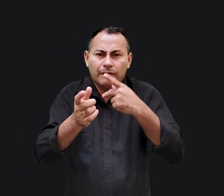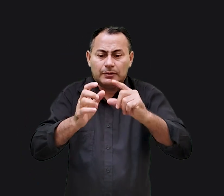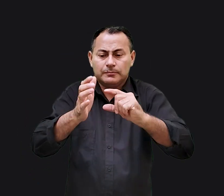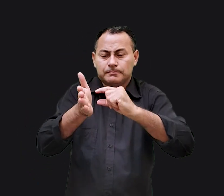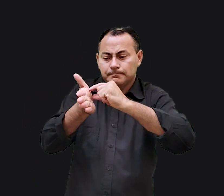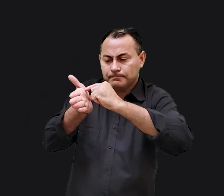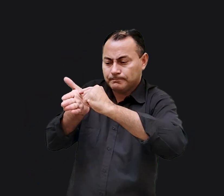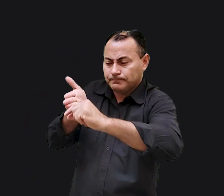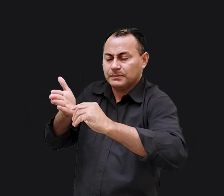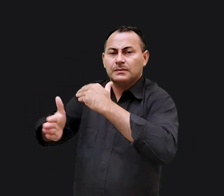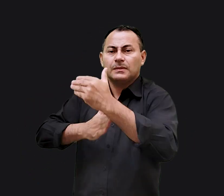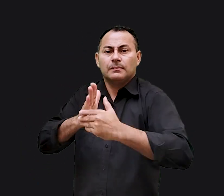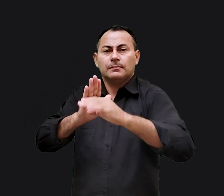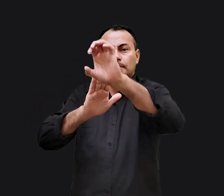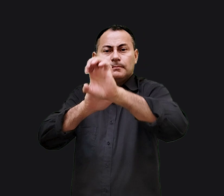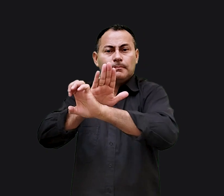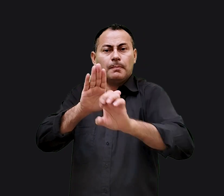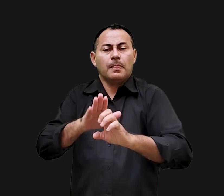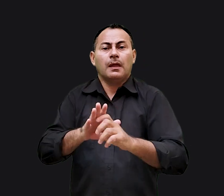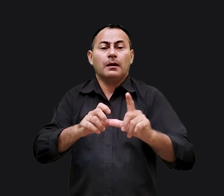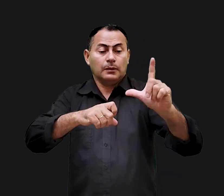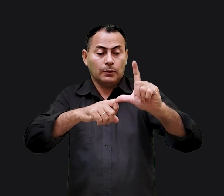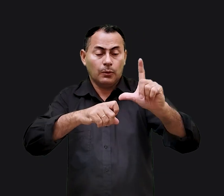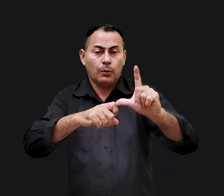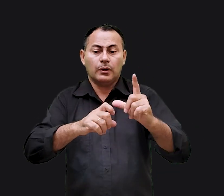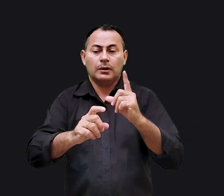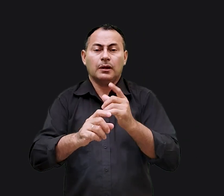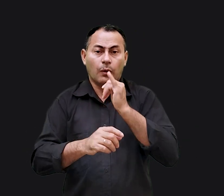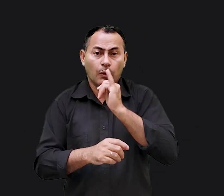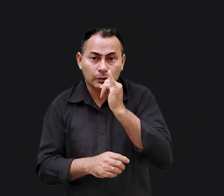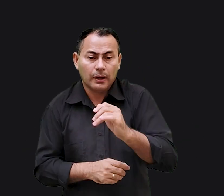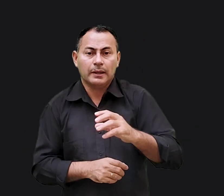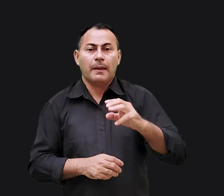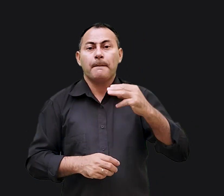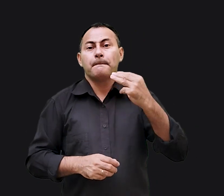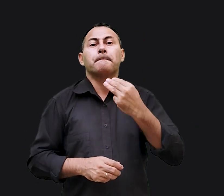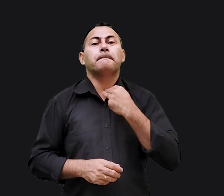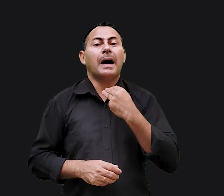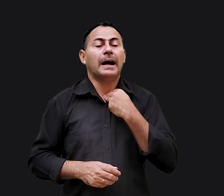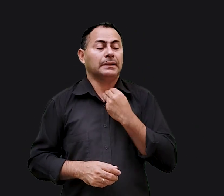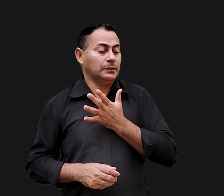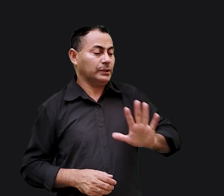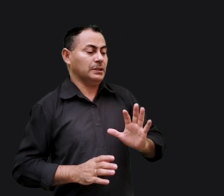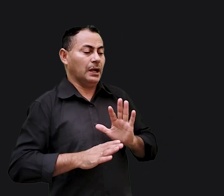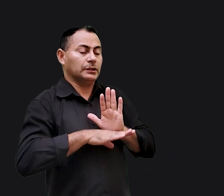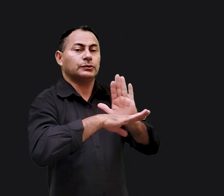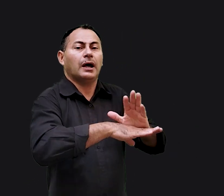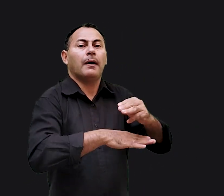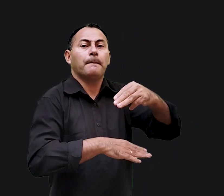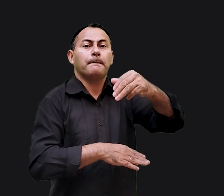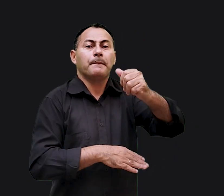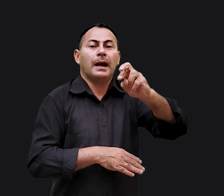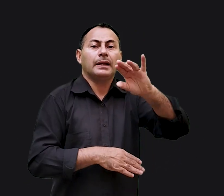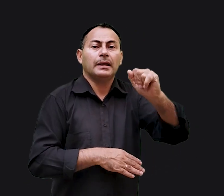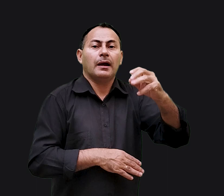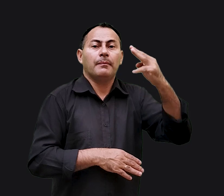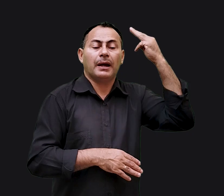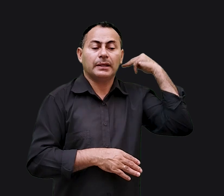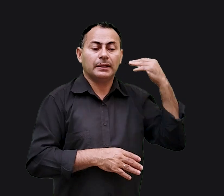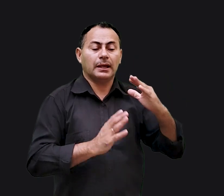é o versículo-chave de todo o Evangelho. Foi Lucas quem contou que Marta não queria ajudar Maria com o trabalho de casa.